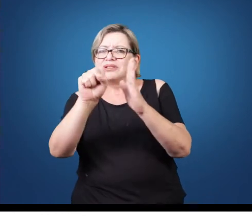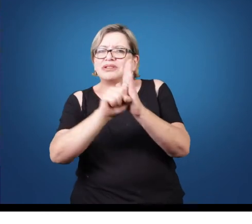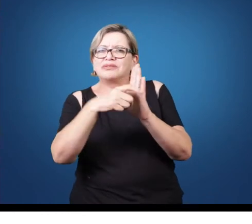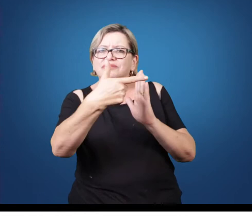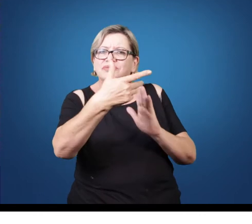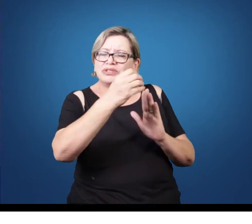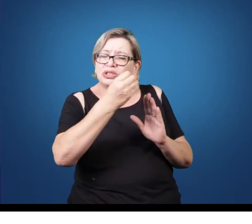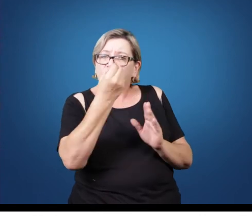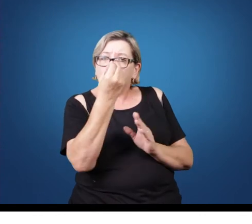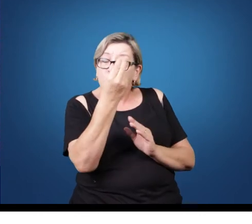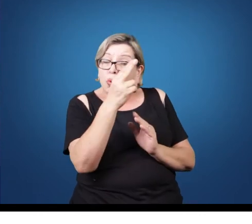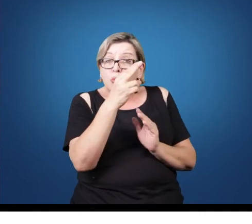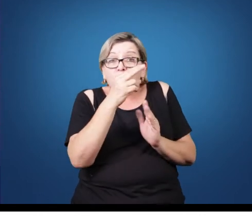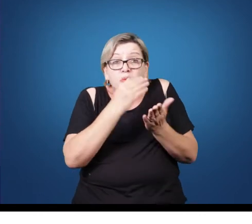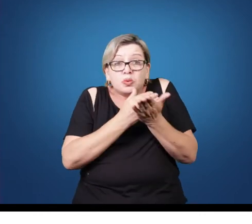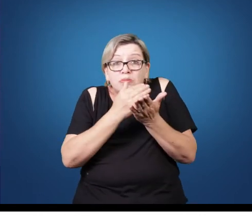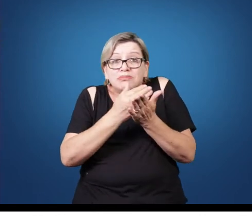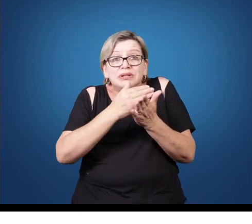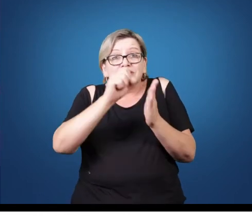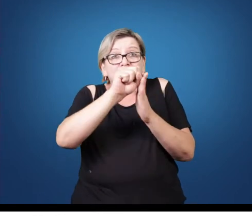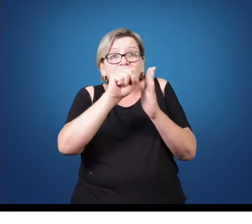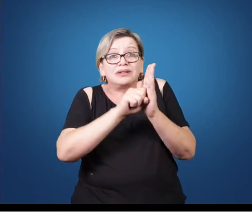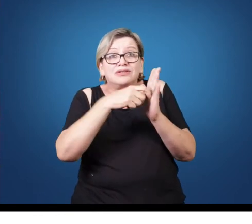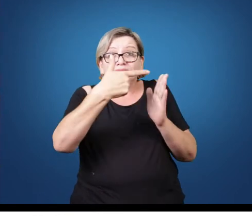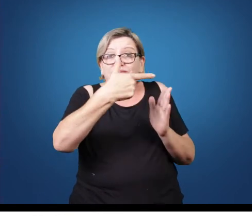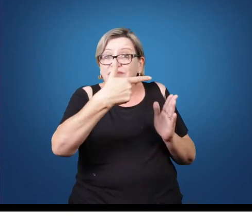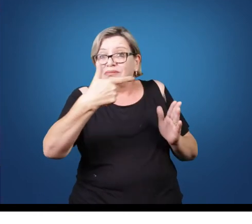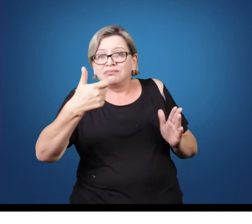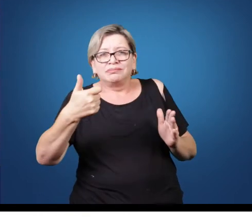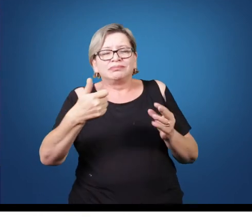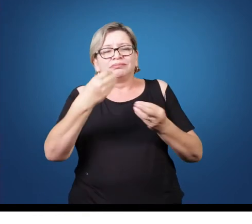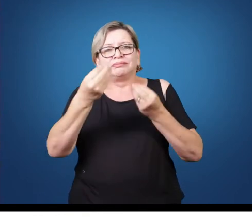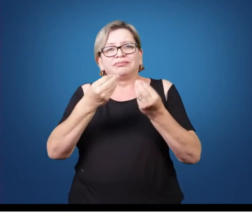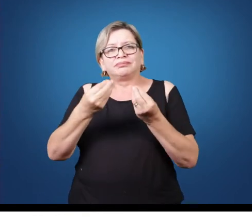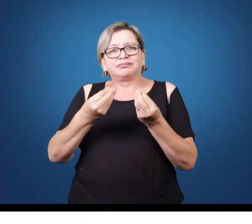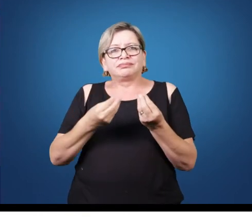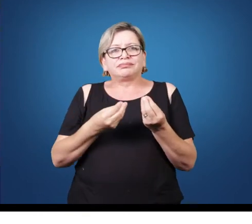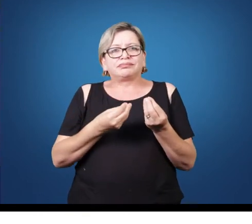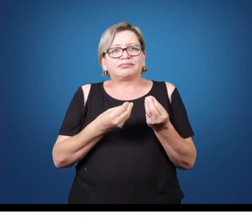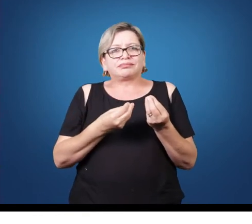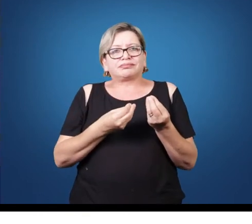surgiram agora já no comecinho do século XXI que já temos aí 18 anos do século XXI